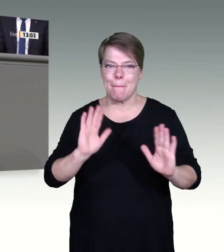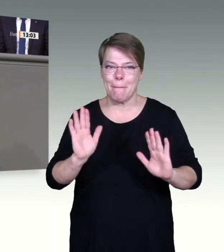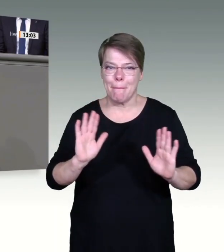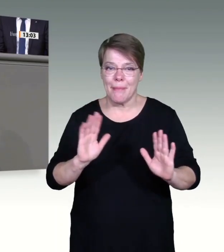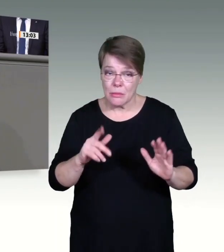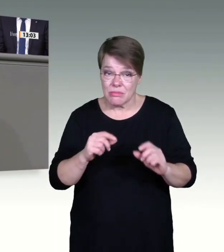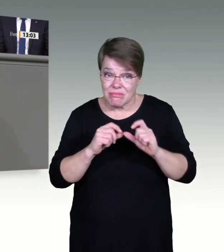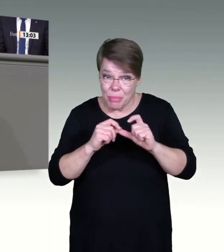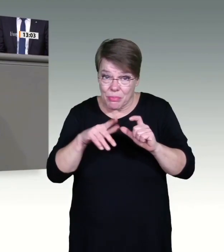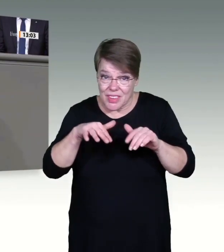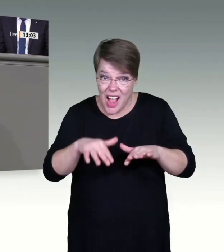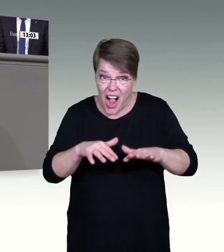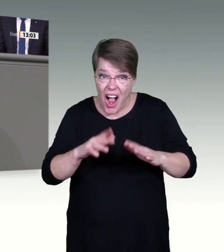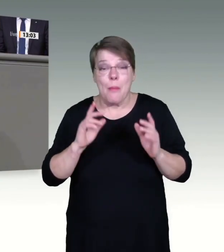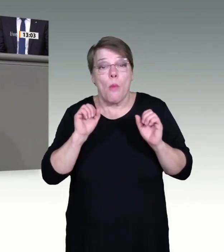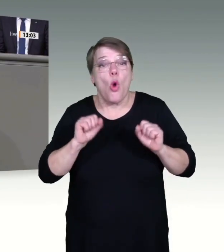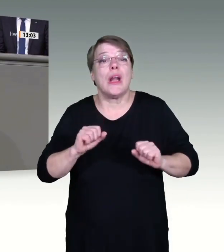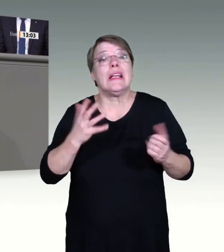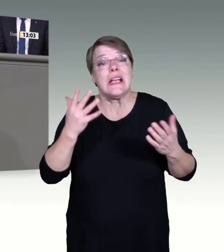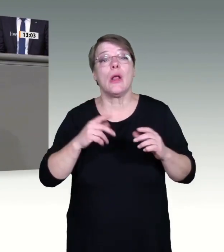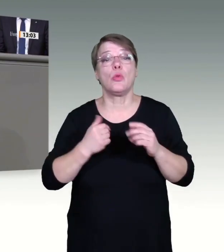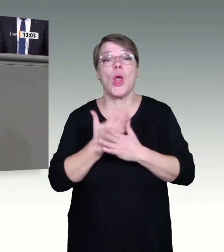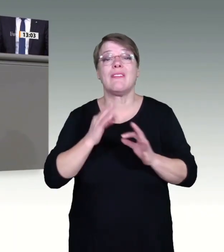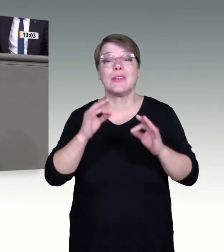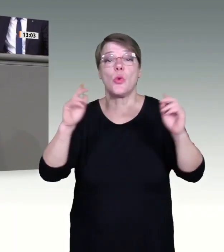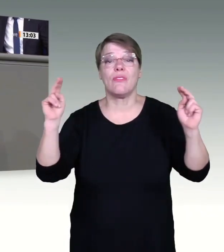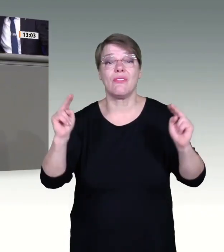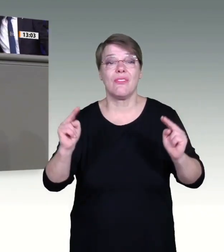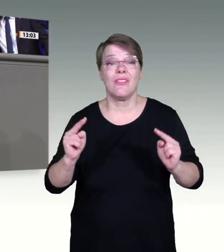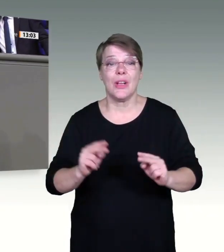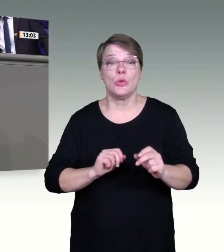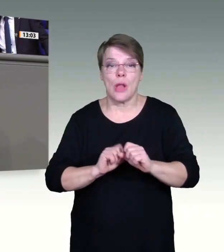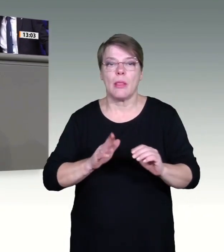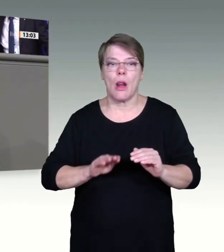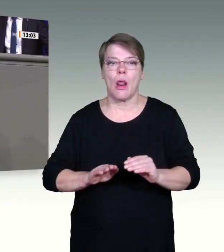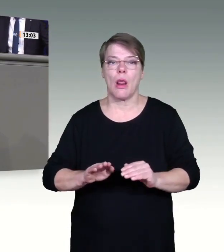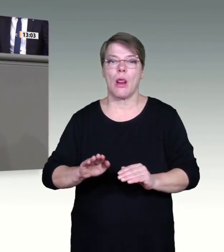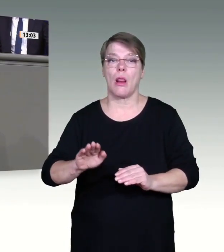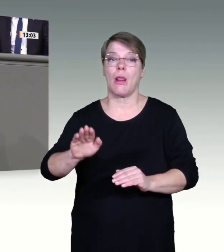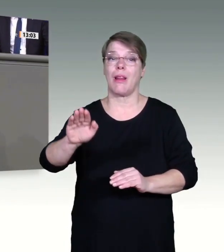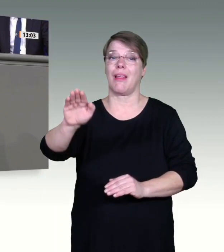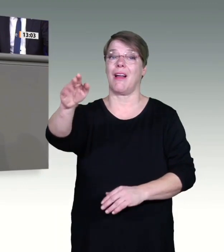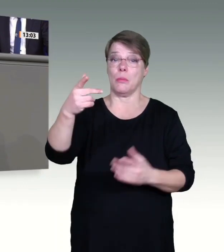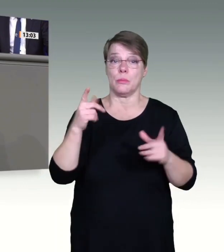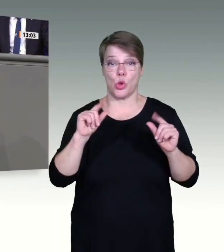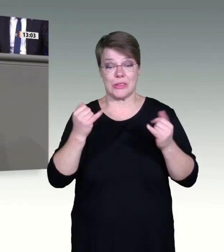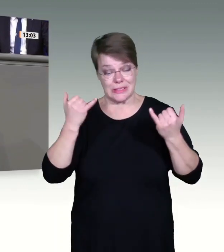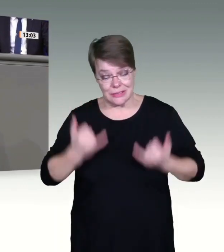hineingebracht hat. Das darf so nicht weitergehen. Denn mit Blick auf die neuen Virusvarianten muss gelten, bevor Omikron auf den Intensivstationen